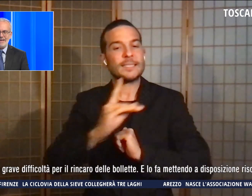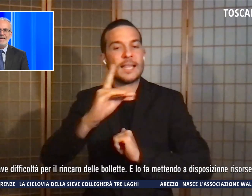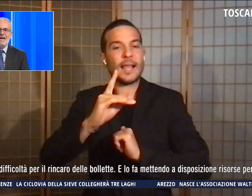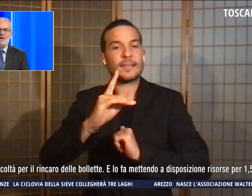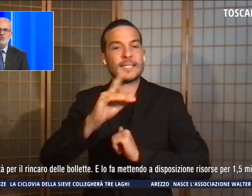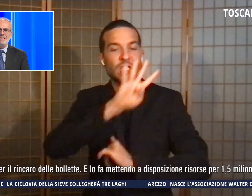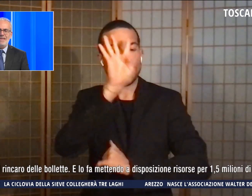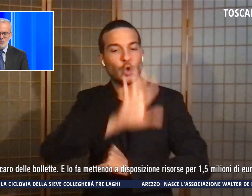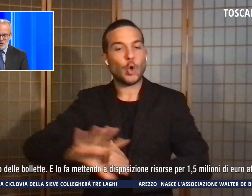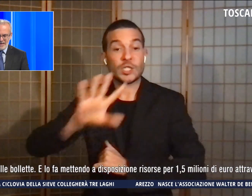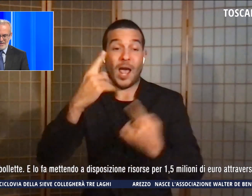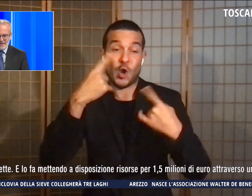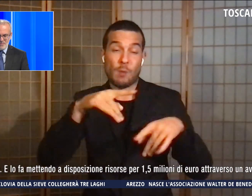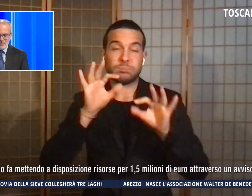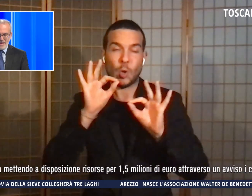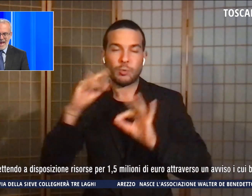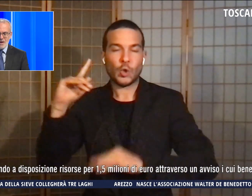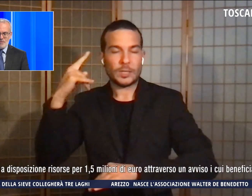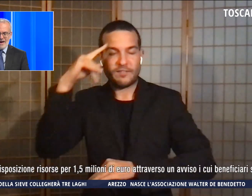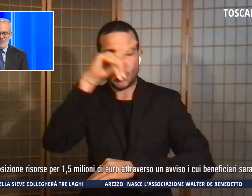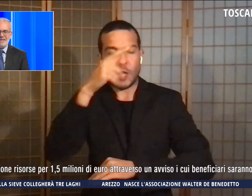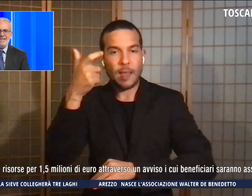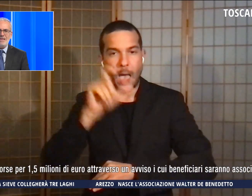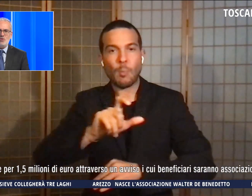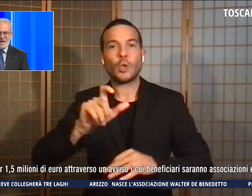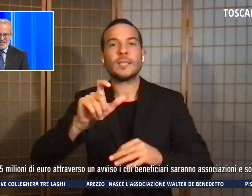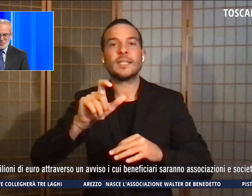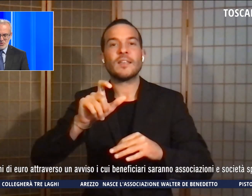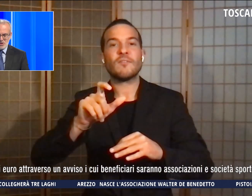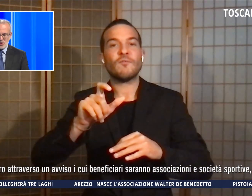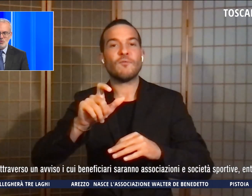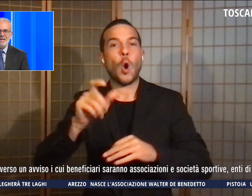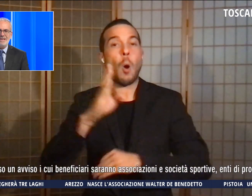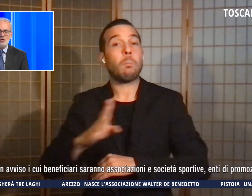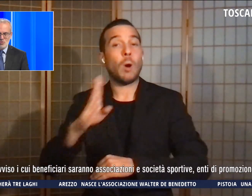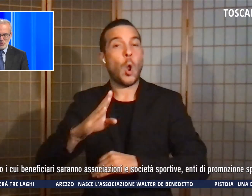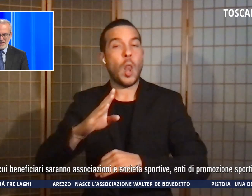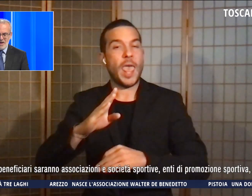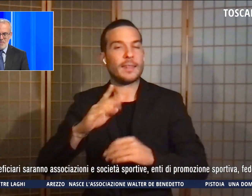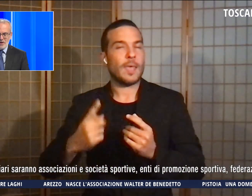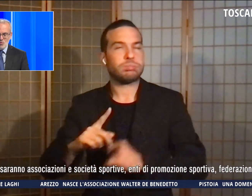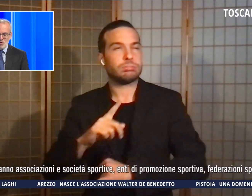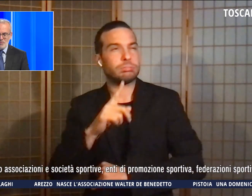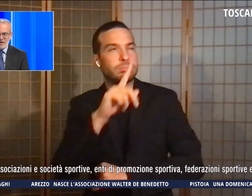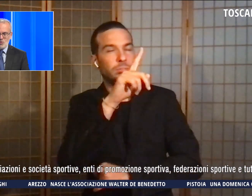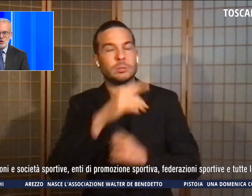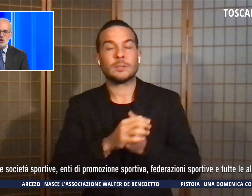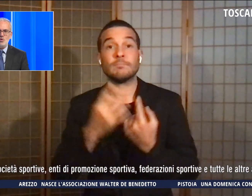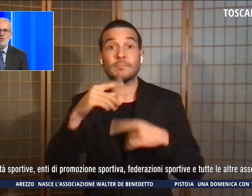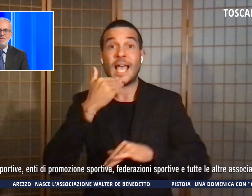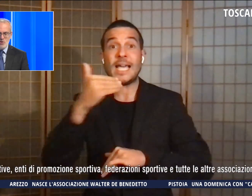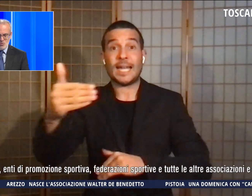per il rincaro delle bollette e lo fa mettendo a disposizione risorse per 1